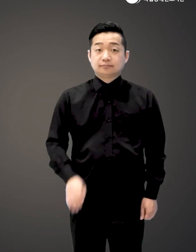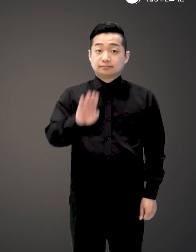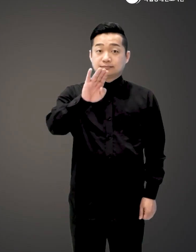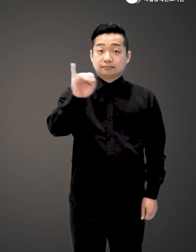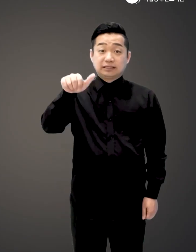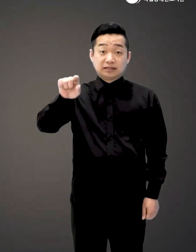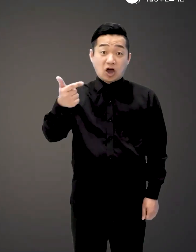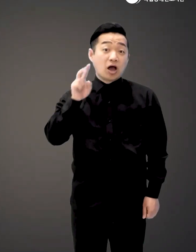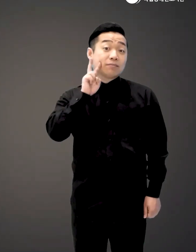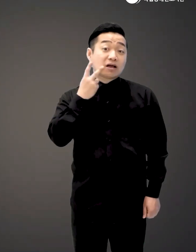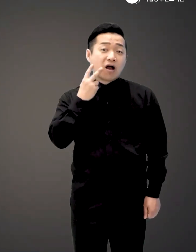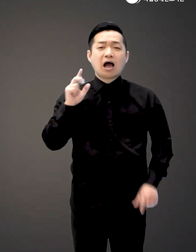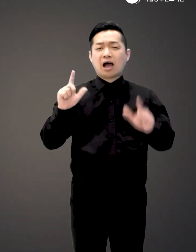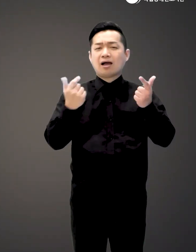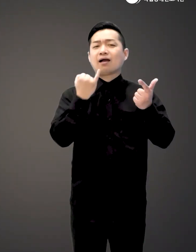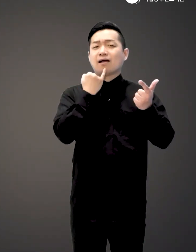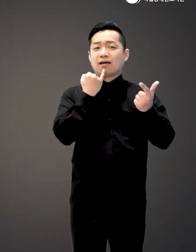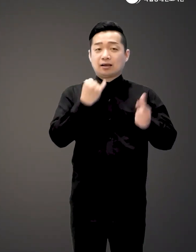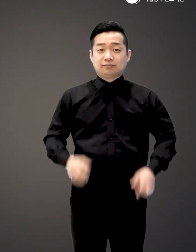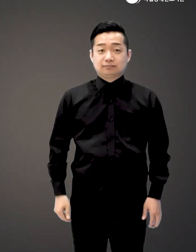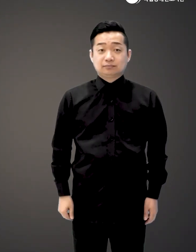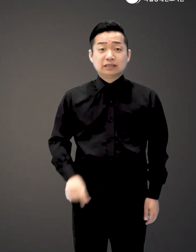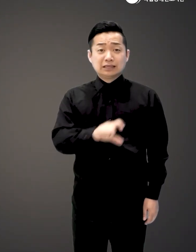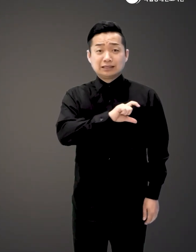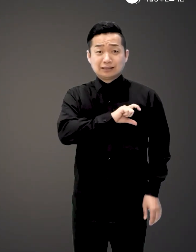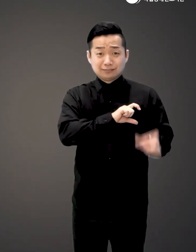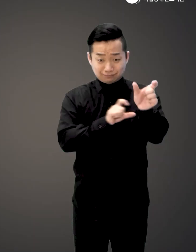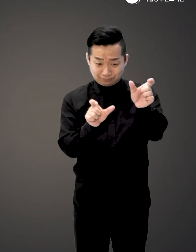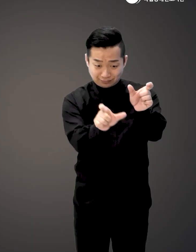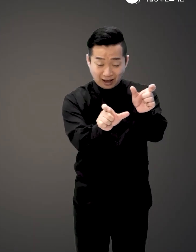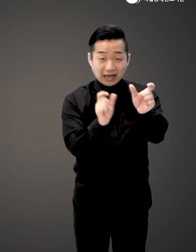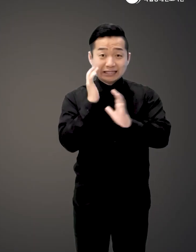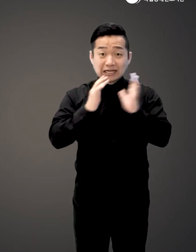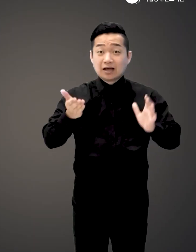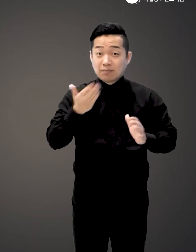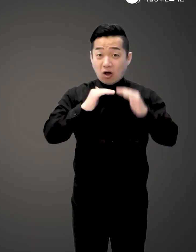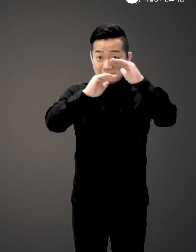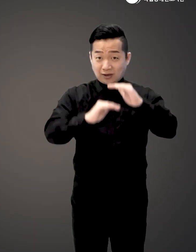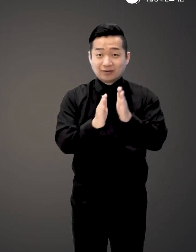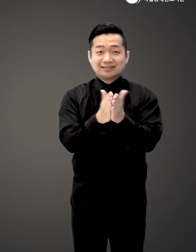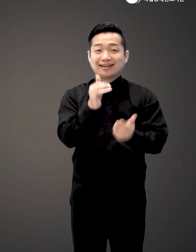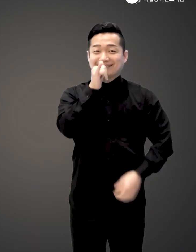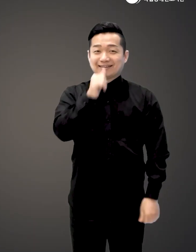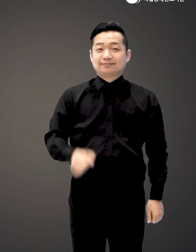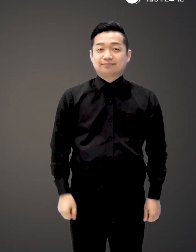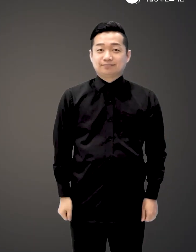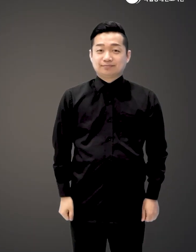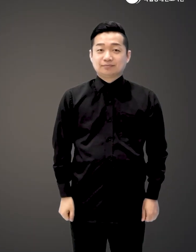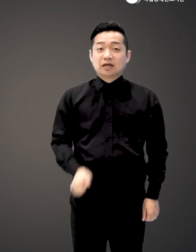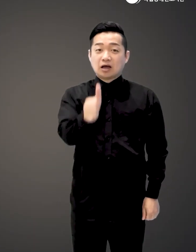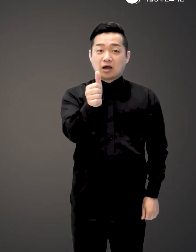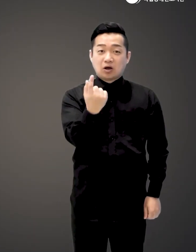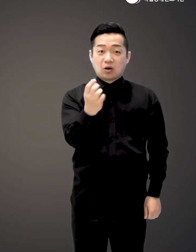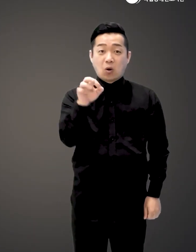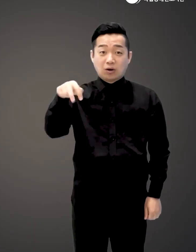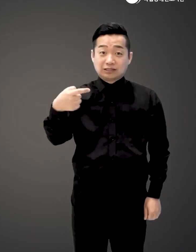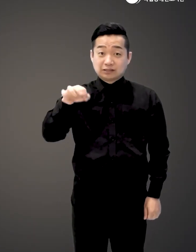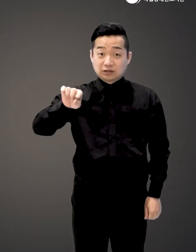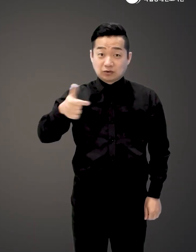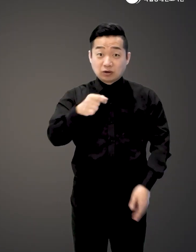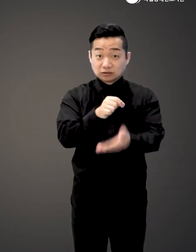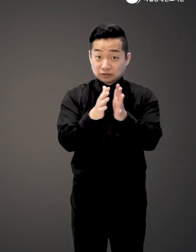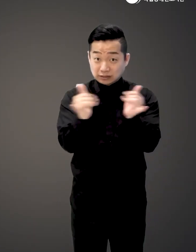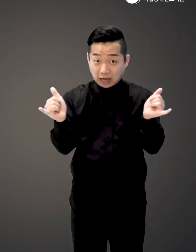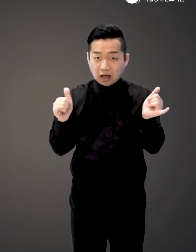비건이 아니어도 괜찮아 이런 부제를 달고 있는 채식 주제의 책이 있습니다 바로 홍승권